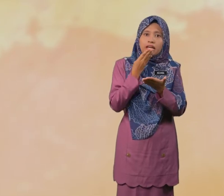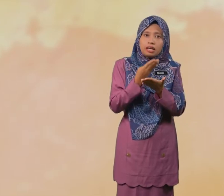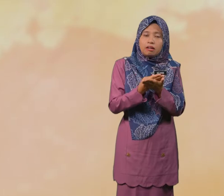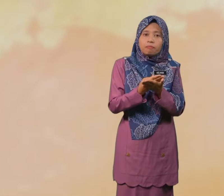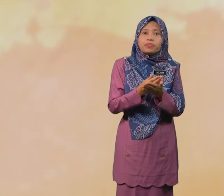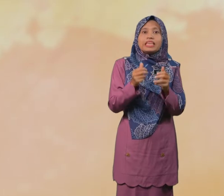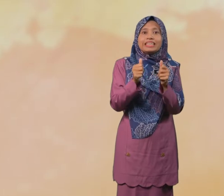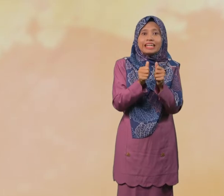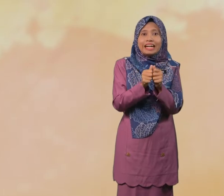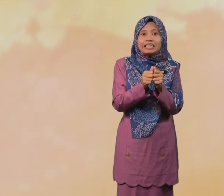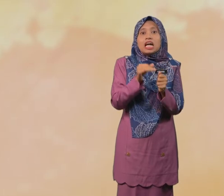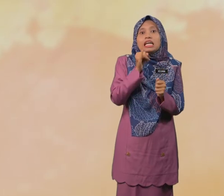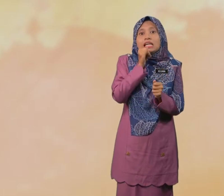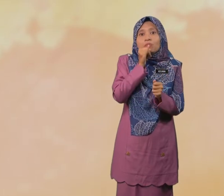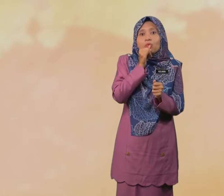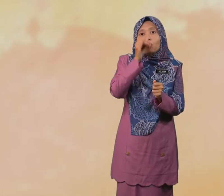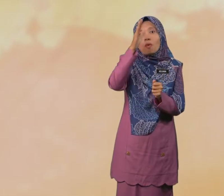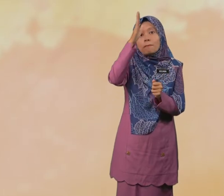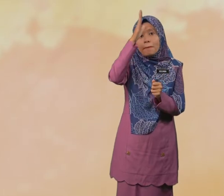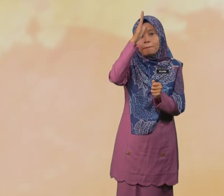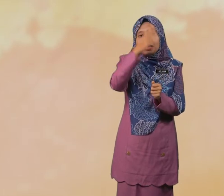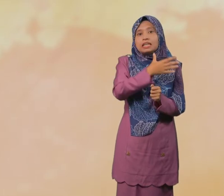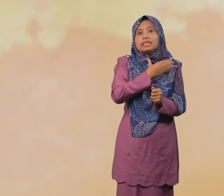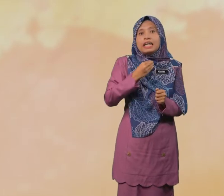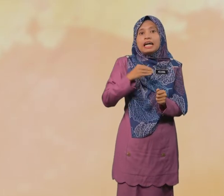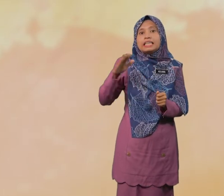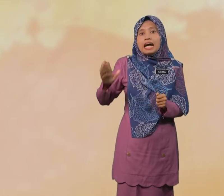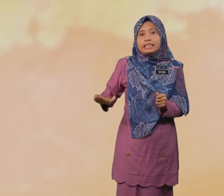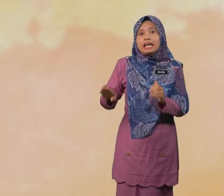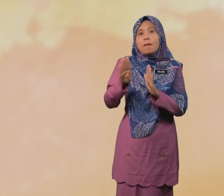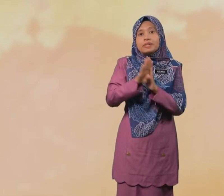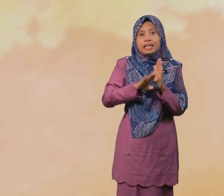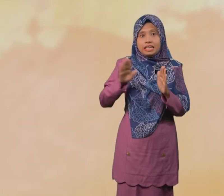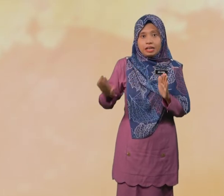Dengan Ibu Bapa Dan Adik Beradik